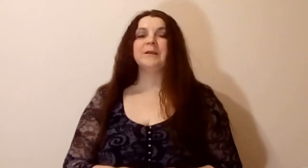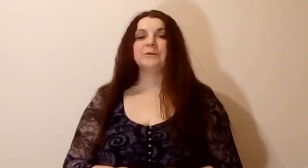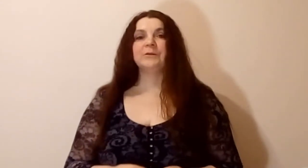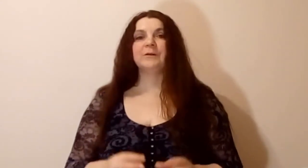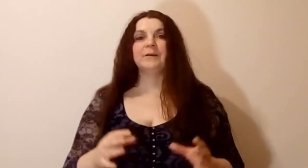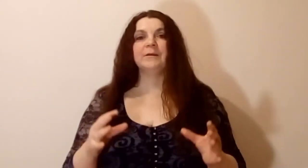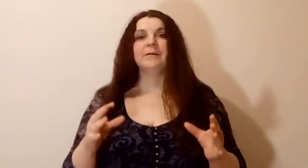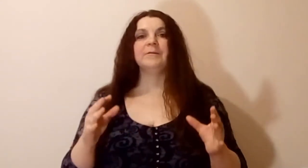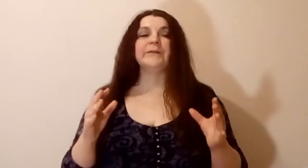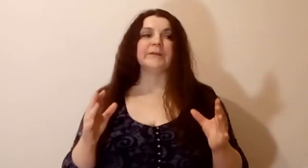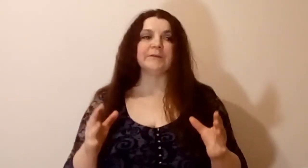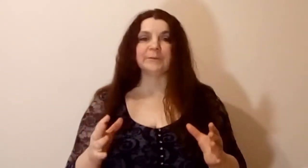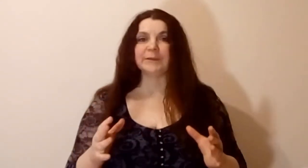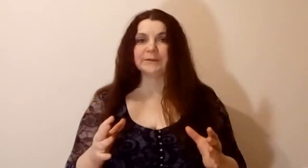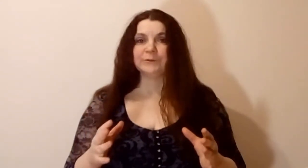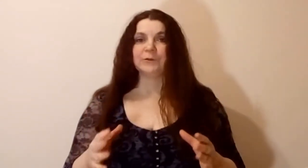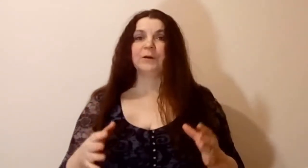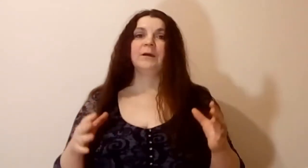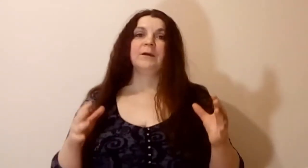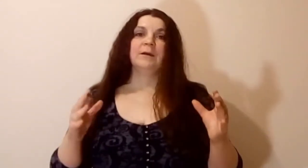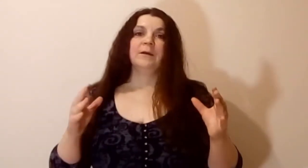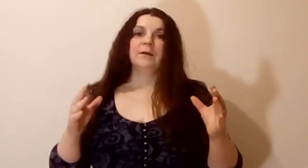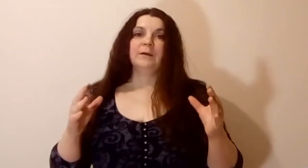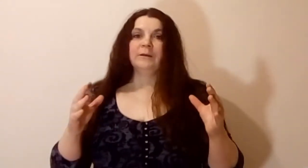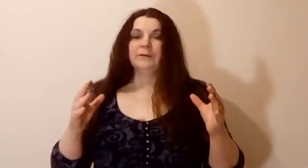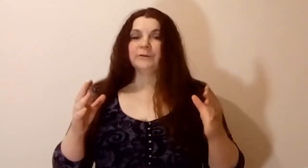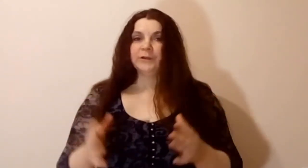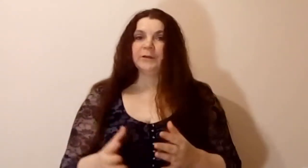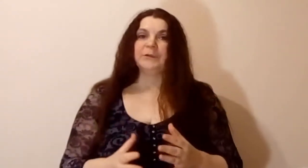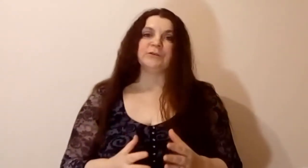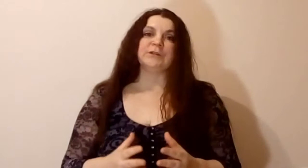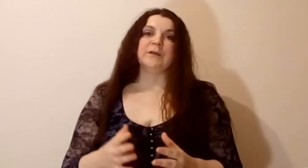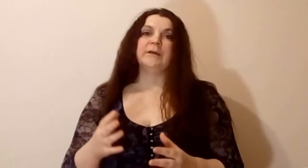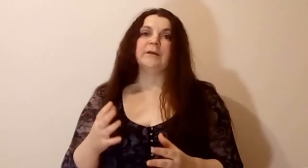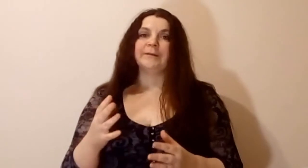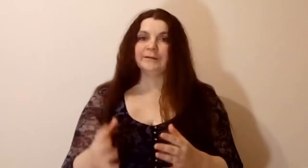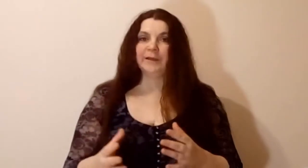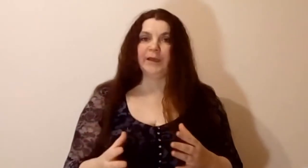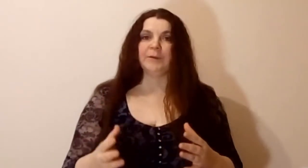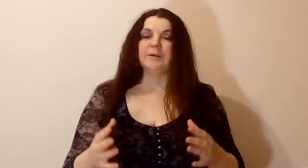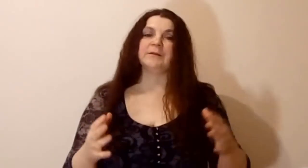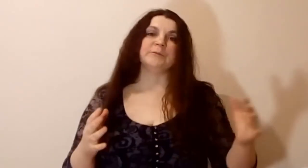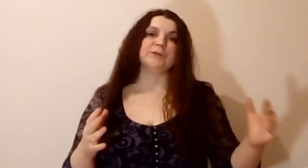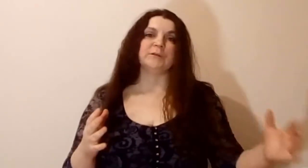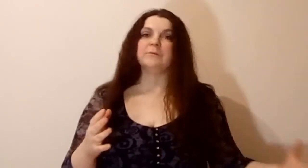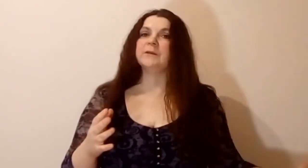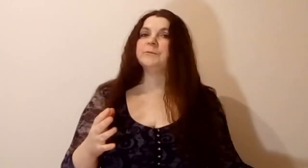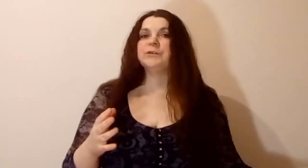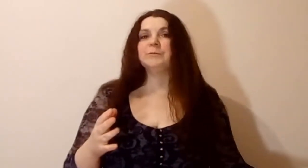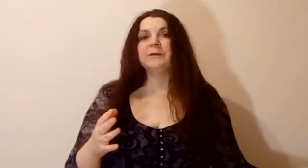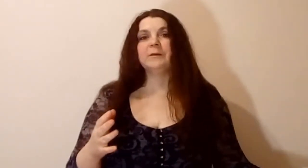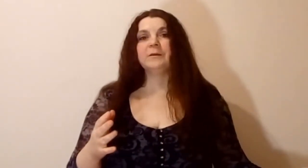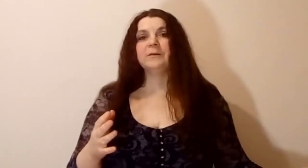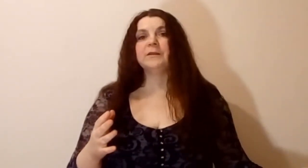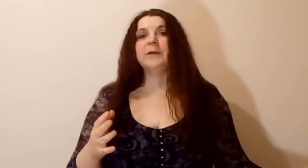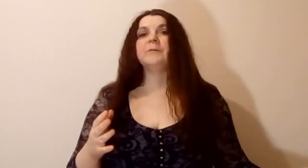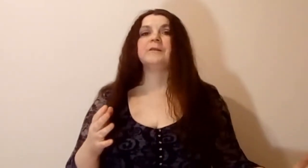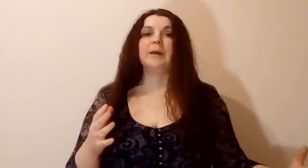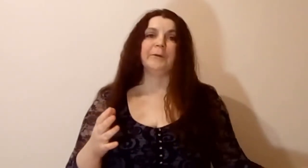То независимо от того, сколько мы уже знаем. Допустим, возможно, мы знаем с самого